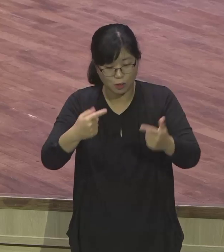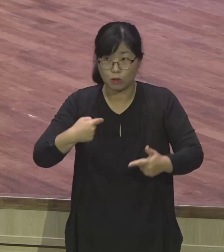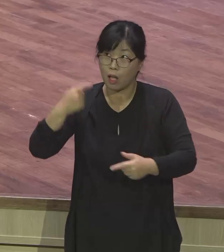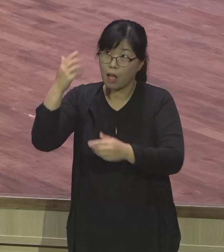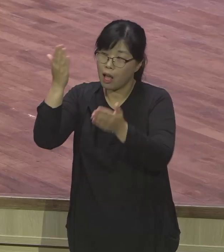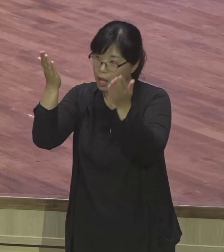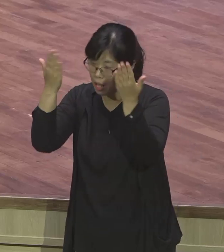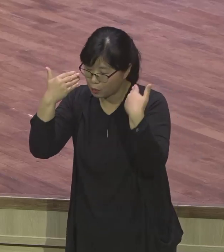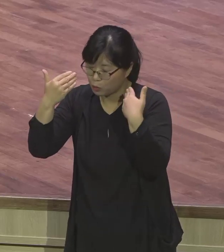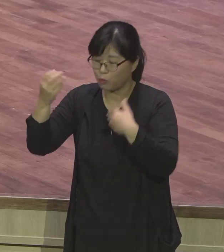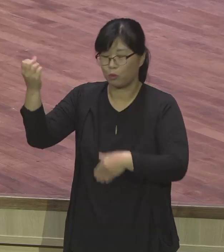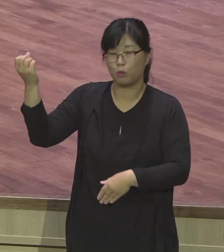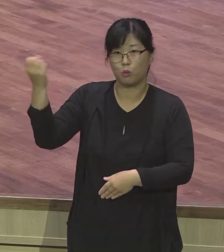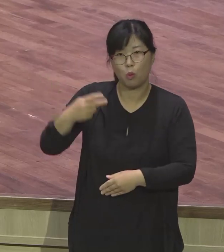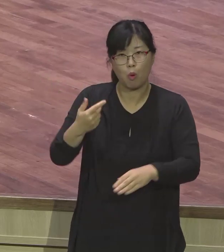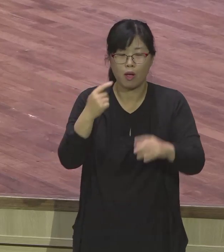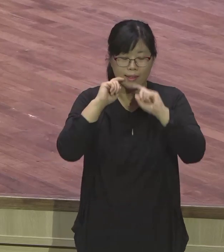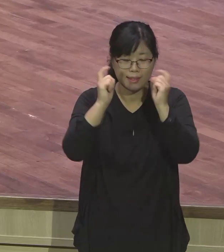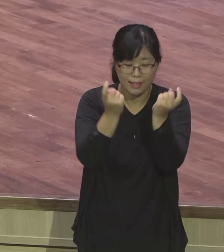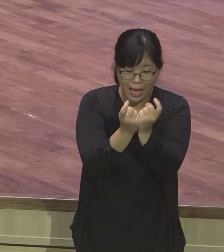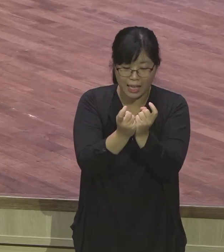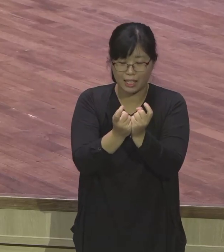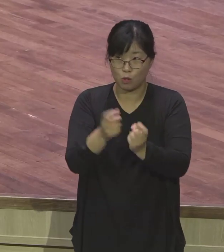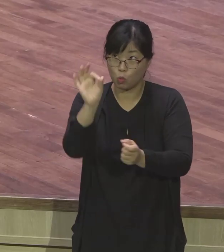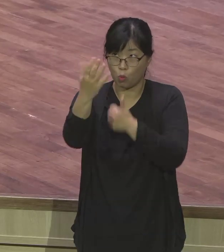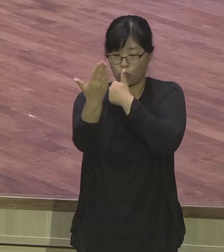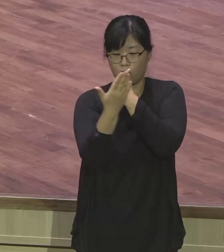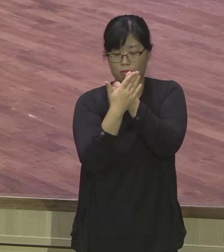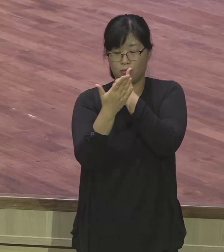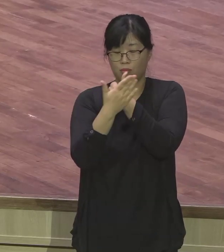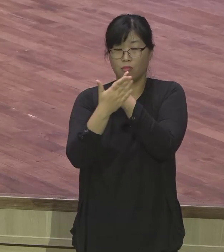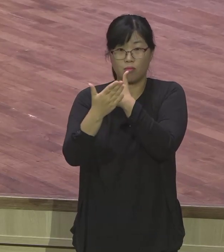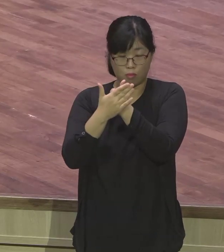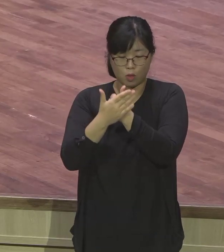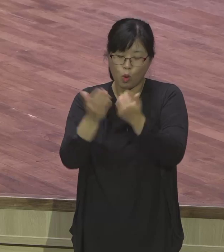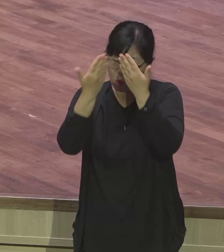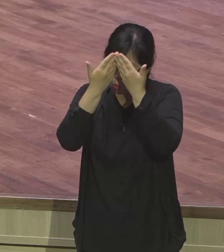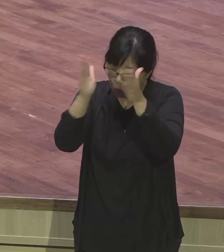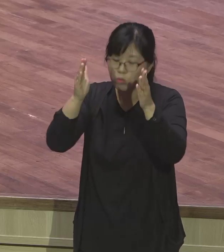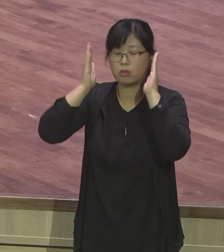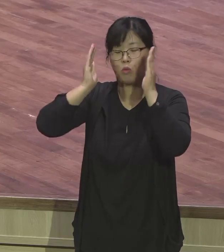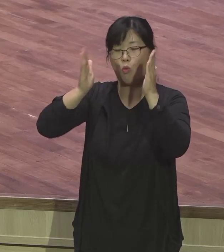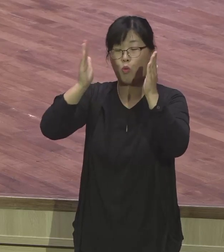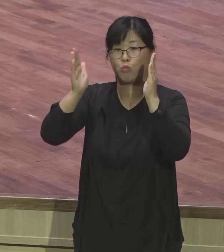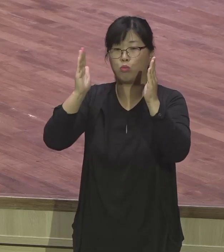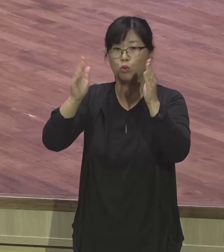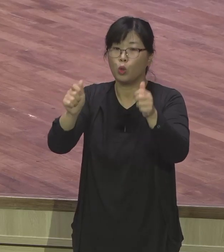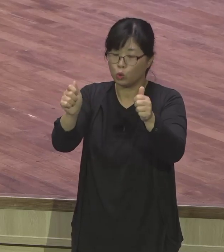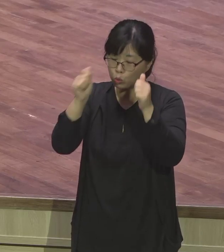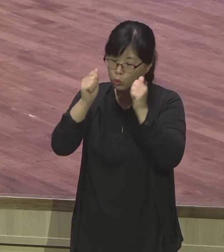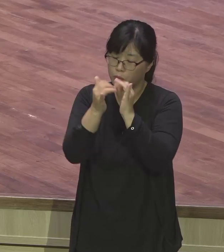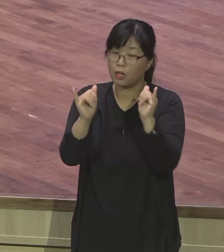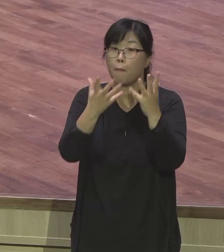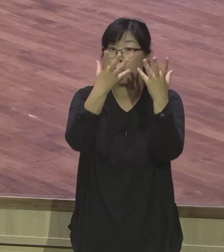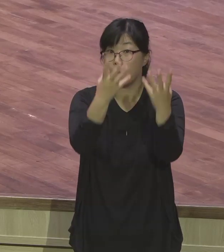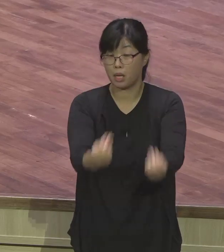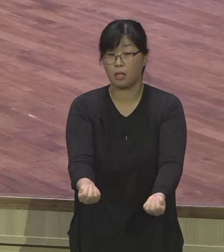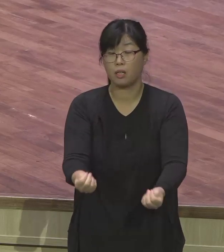교회로, 기부를 하니까, 재산이 엄청 많아요. 장학금 다 줍니다. 미국에는 거의 다. 좋은 대학일수록, 장학금 준단 말이에요. 그래서 우리